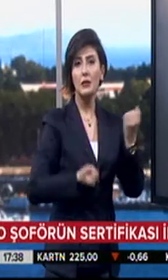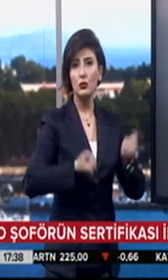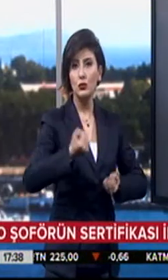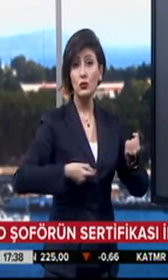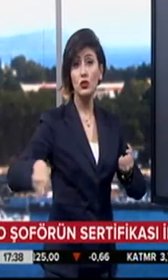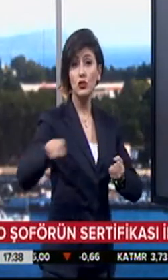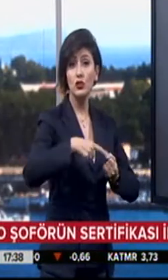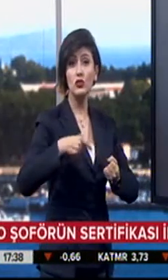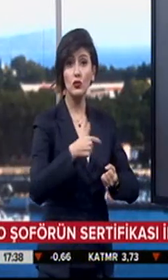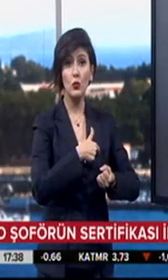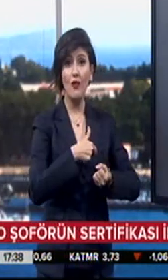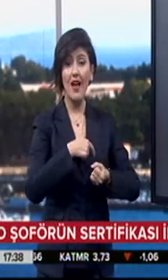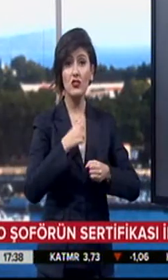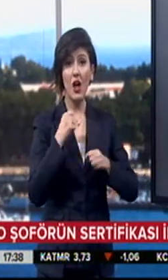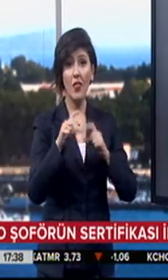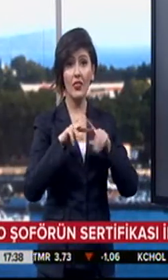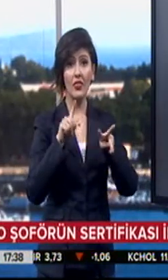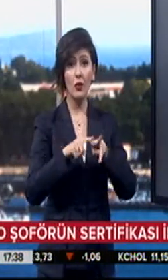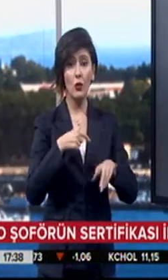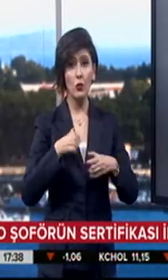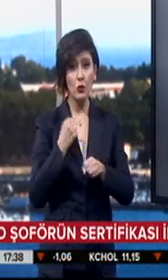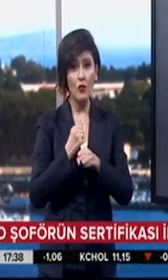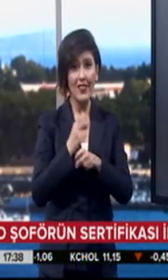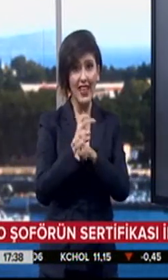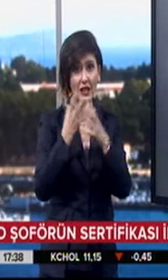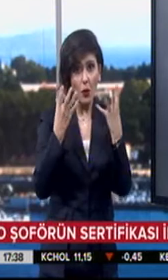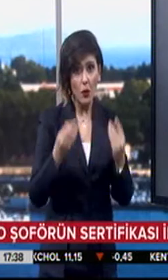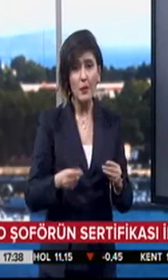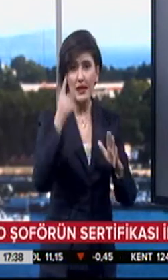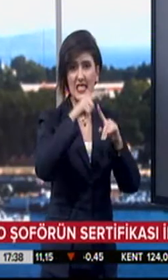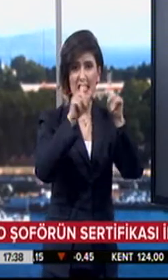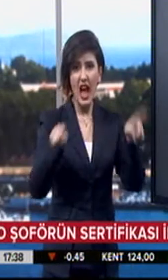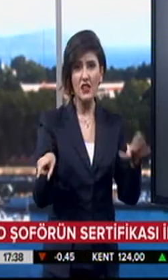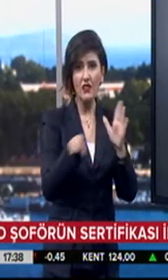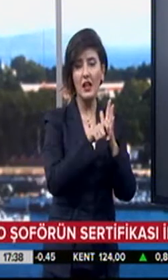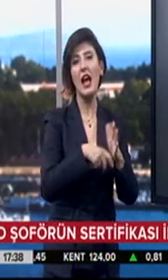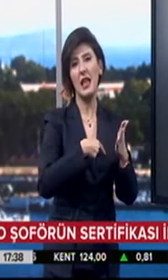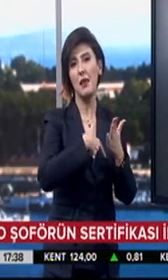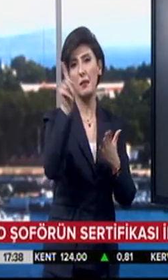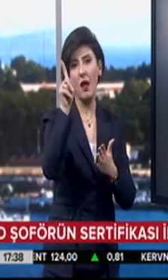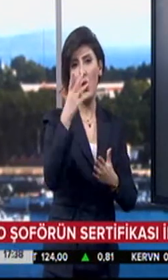sürücülerin can güvenliğini tehlikeye attığı belirlenen şoförün sertifikası iptal edildi.